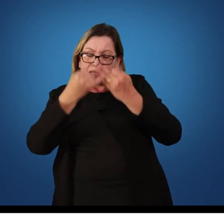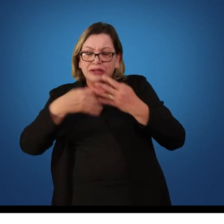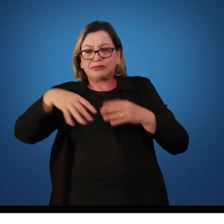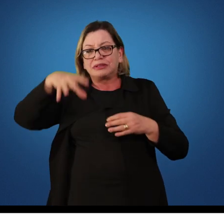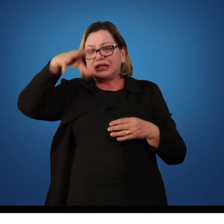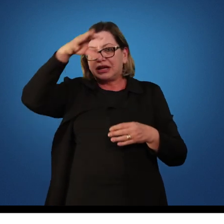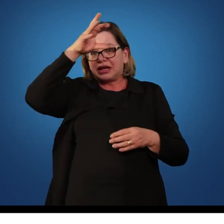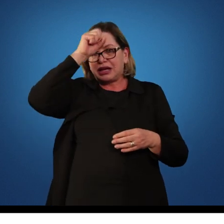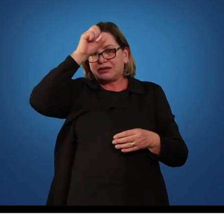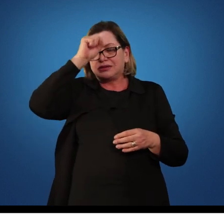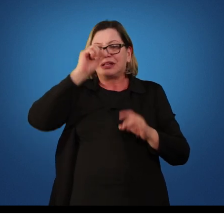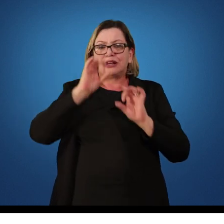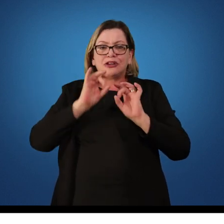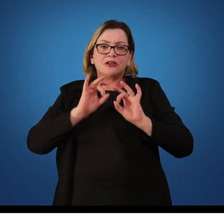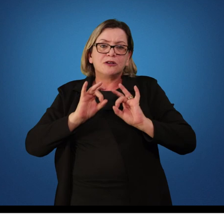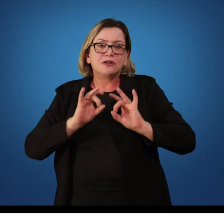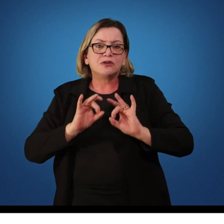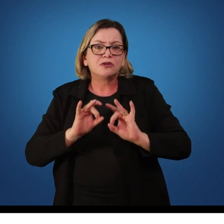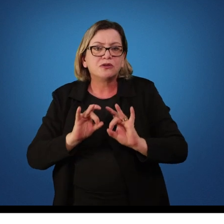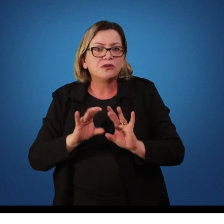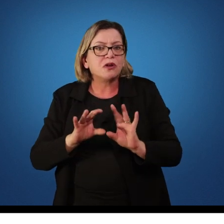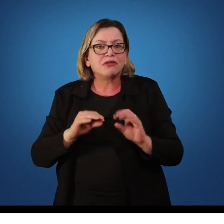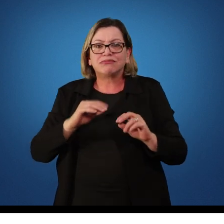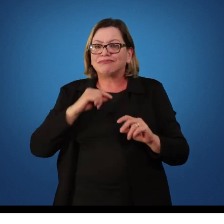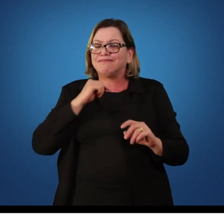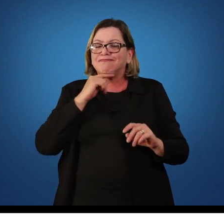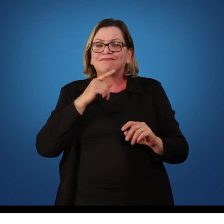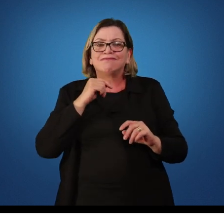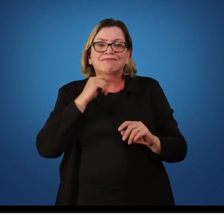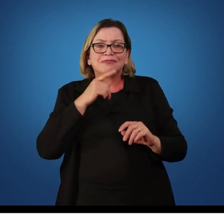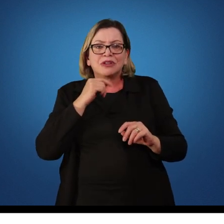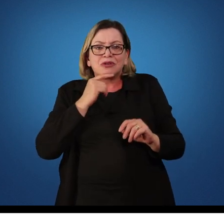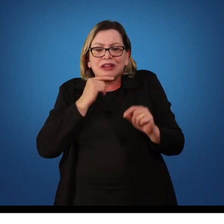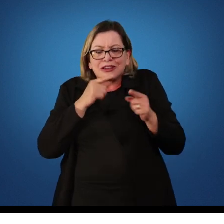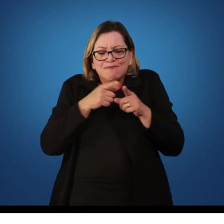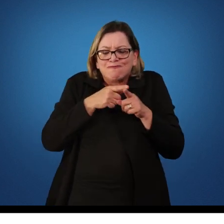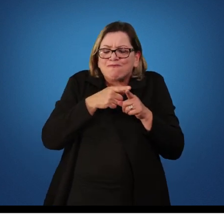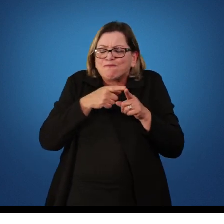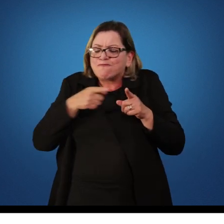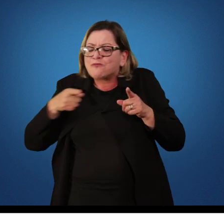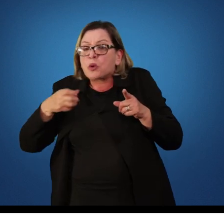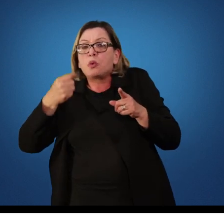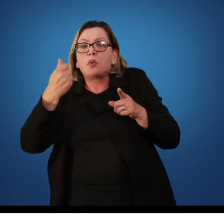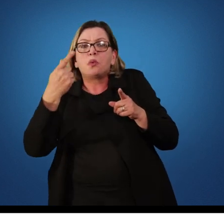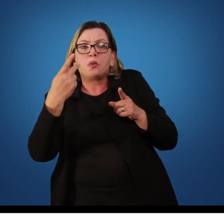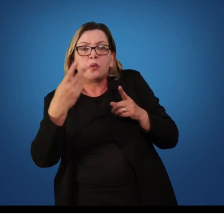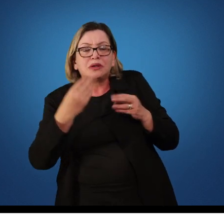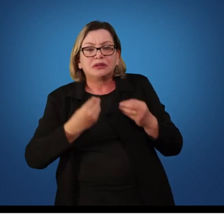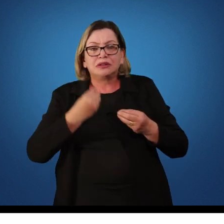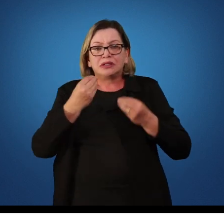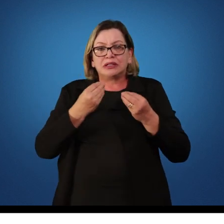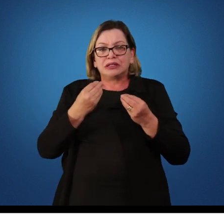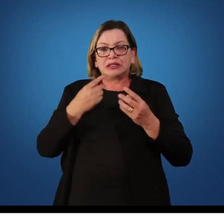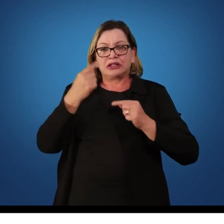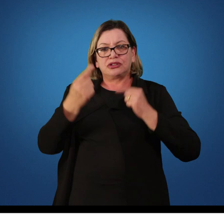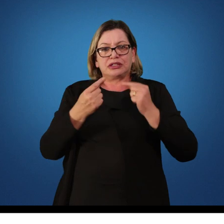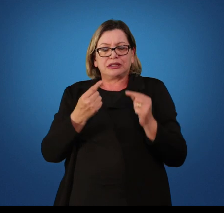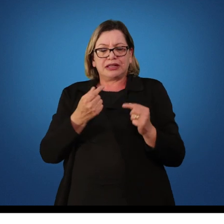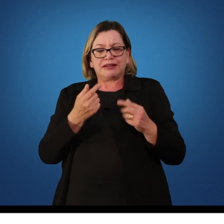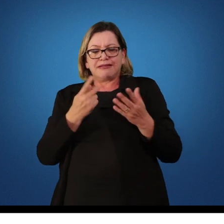por si só, ela não consegue ser mensurada. A gente mensura, a gente avalia